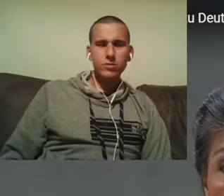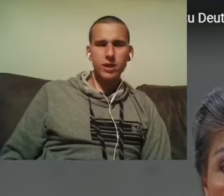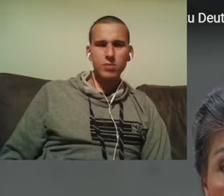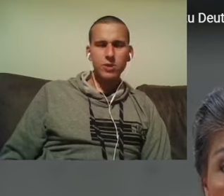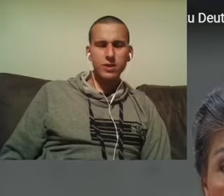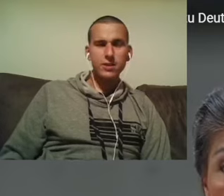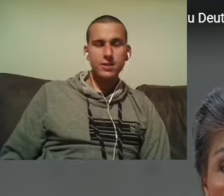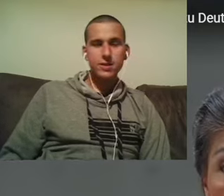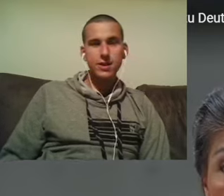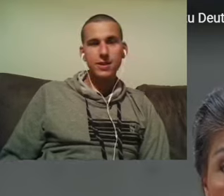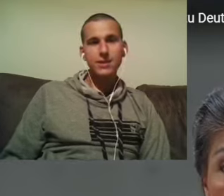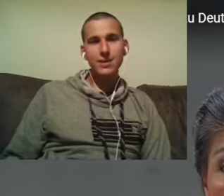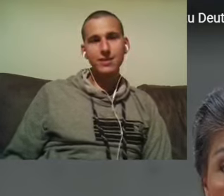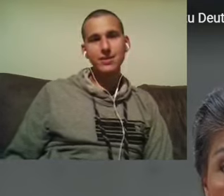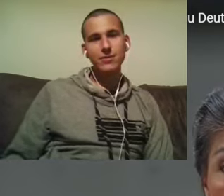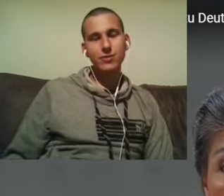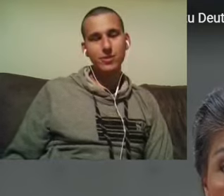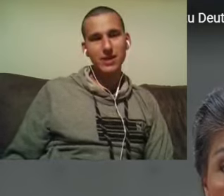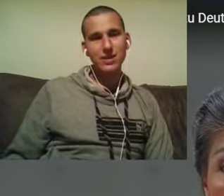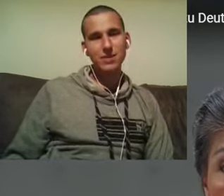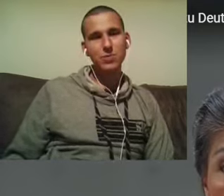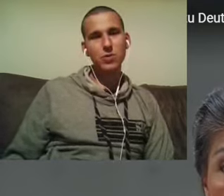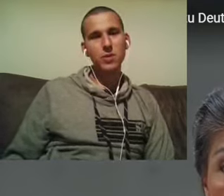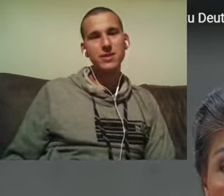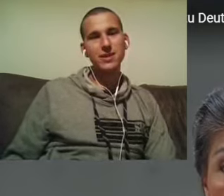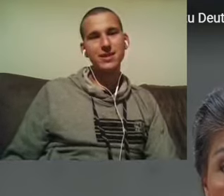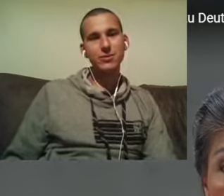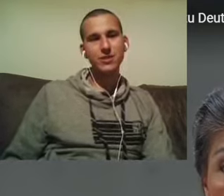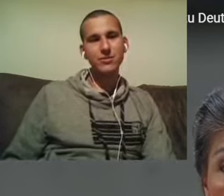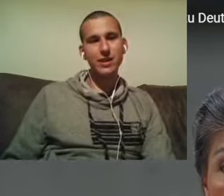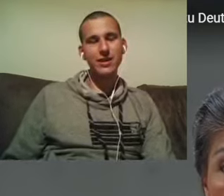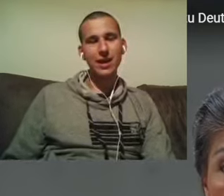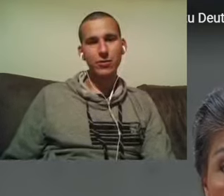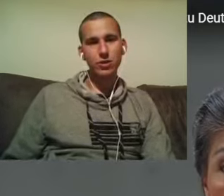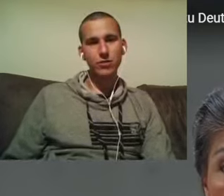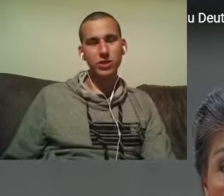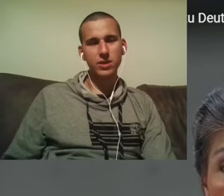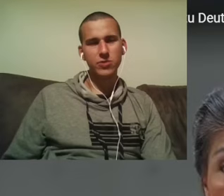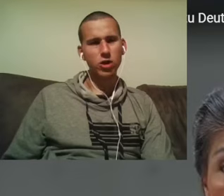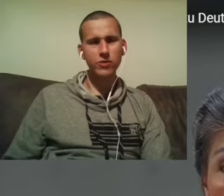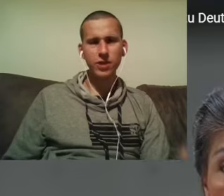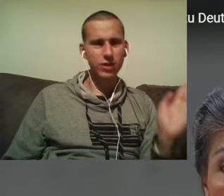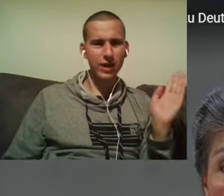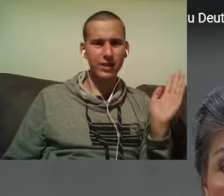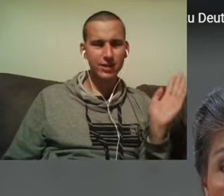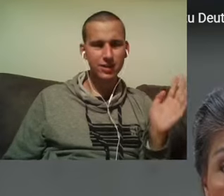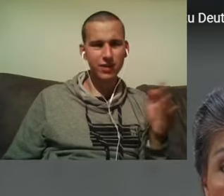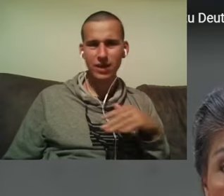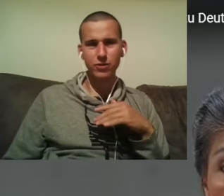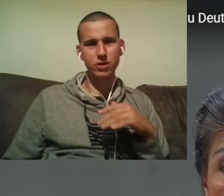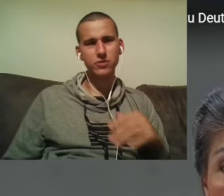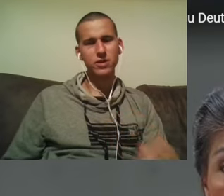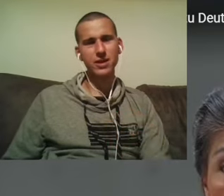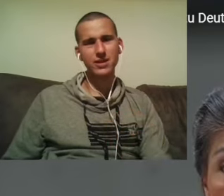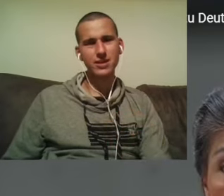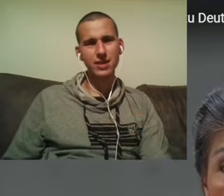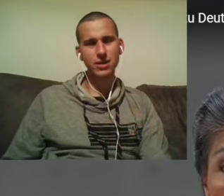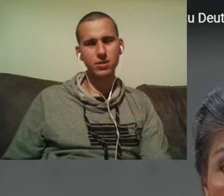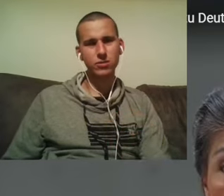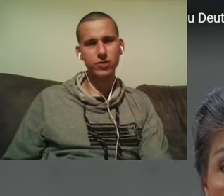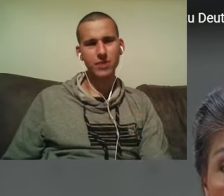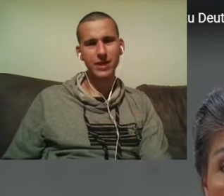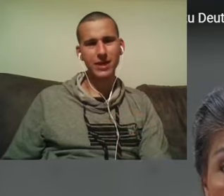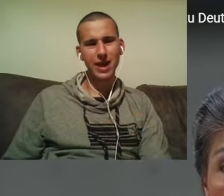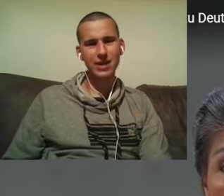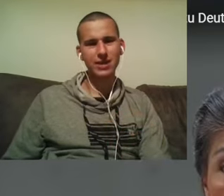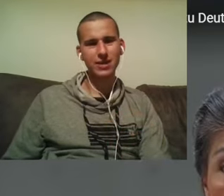Flussläufen zum Beispiel, das ist sicherlich eine sehr, sehr sinnvolle Maßnahme. Das Problem ist ja, dass auf diesen Flächen Landwirtschaft betrieben wird. Häufig auch keine intensive Landwirtschaft, sondern da sind